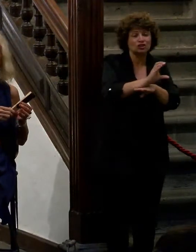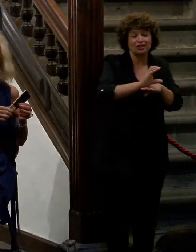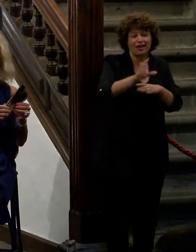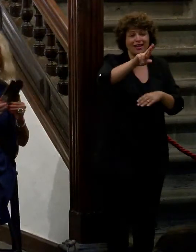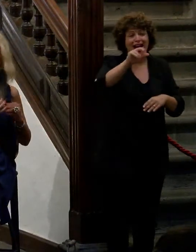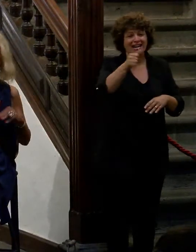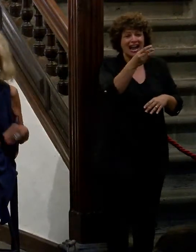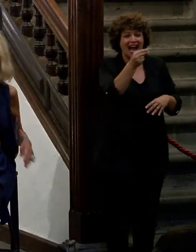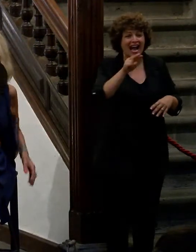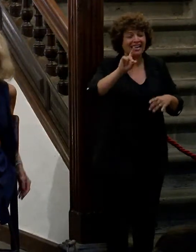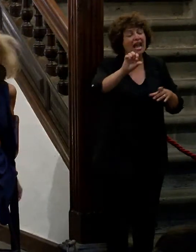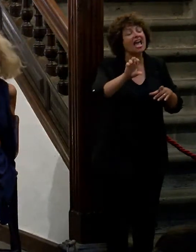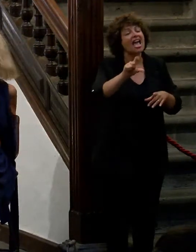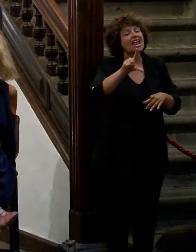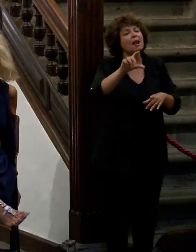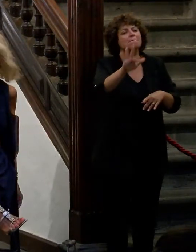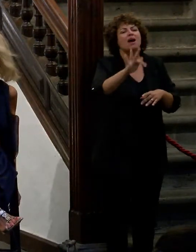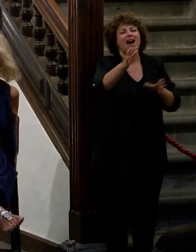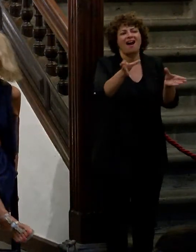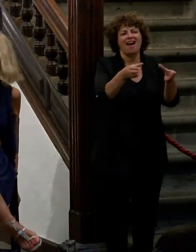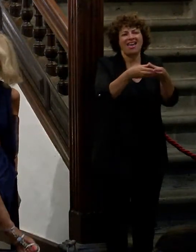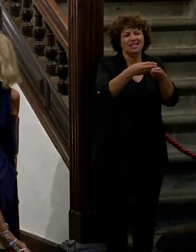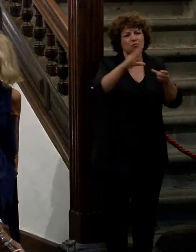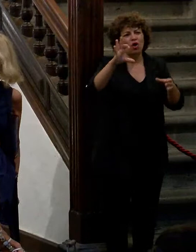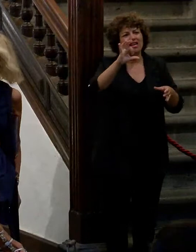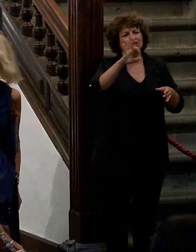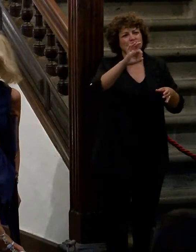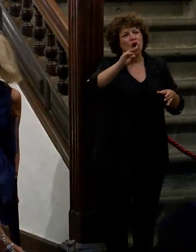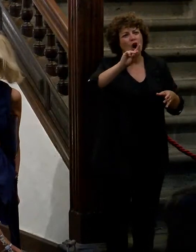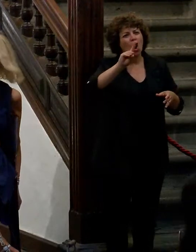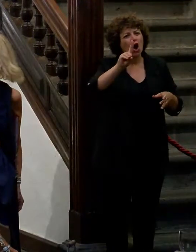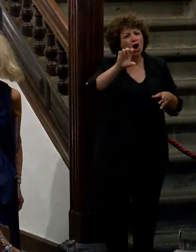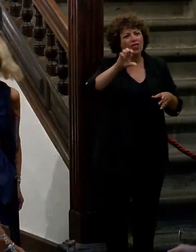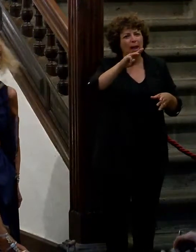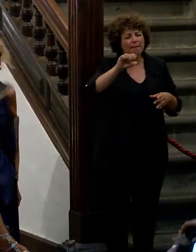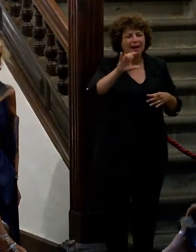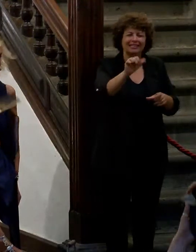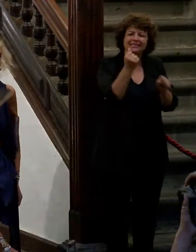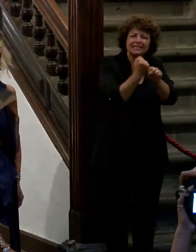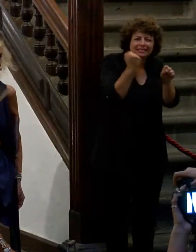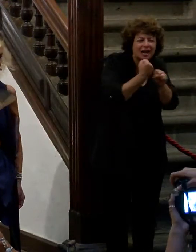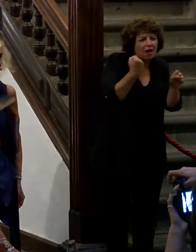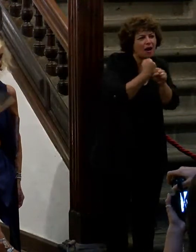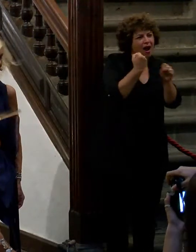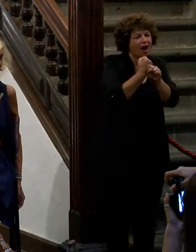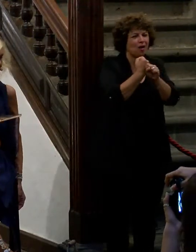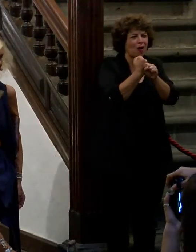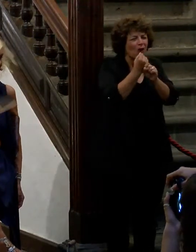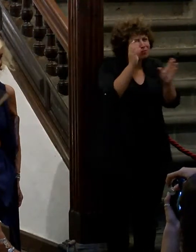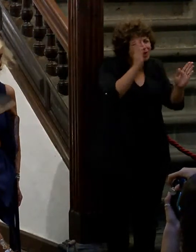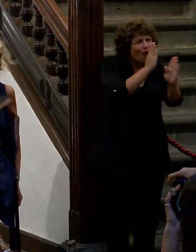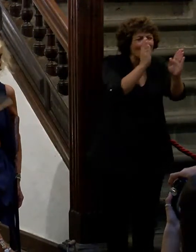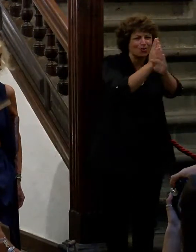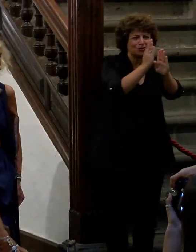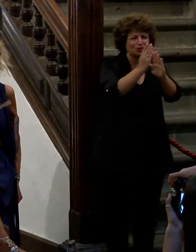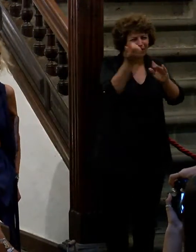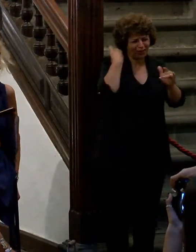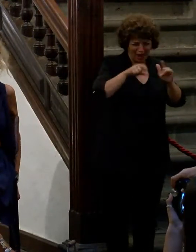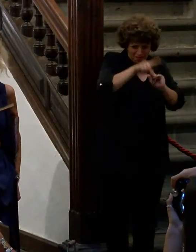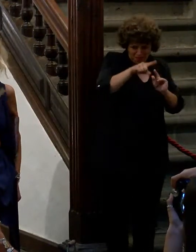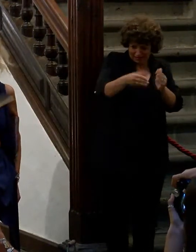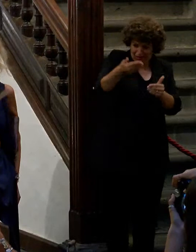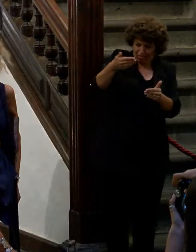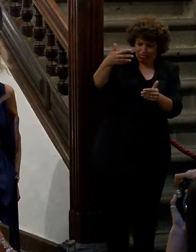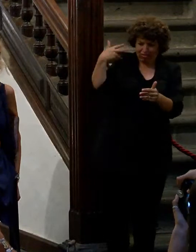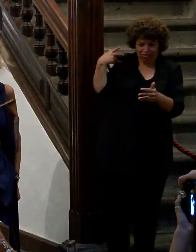y el equipo de Sobepal también agradecerles a ellos pues ese trabajo en la sombra que vienen desarrollando desde hace muchísimos meses